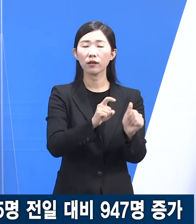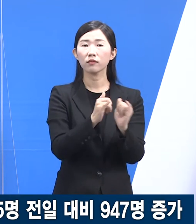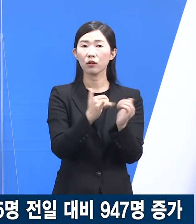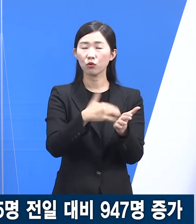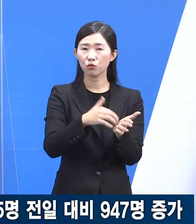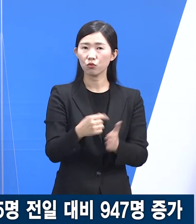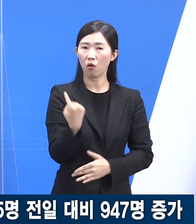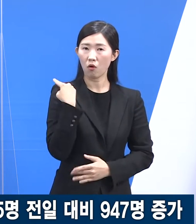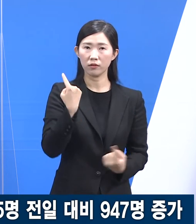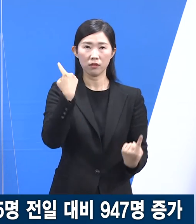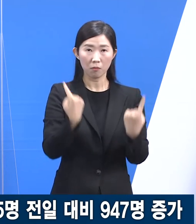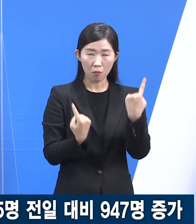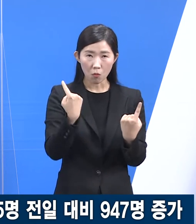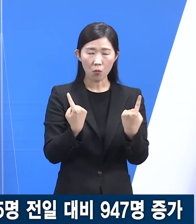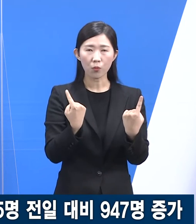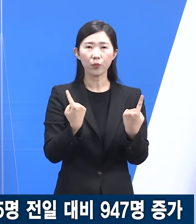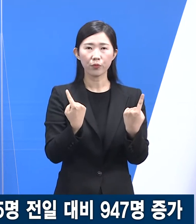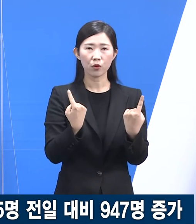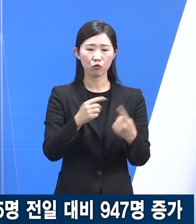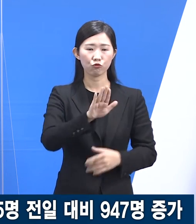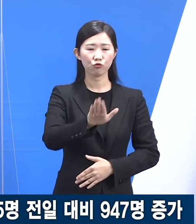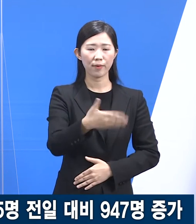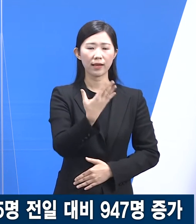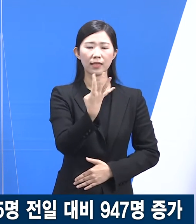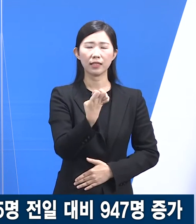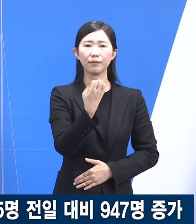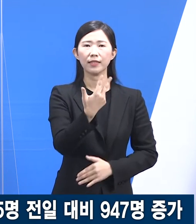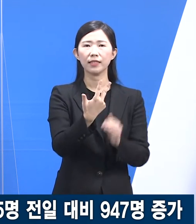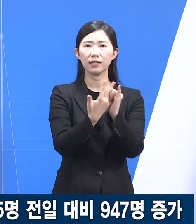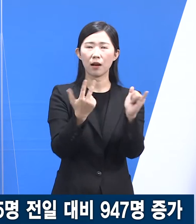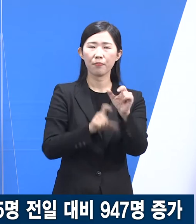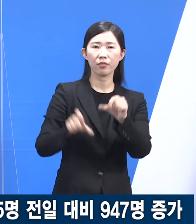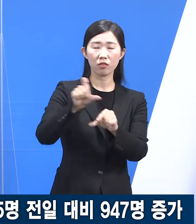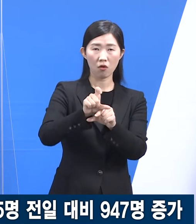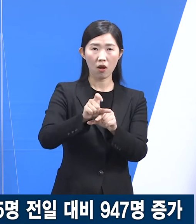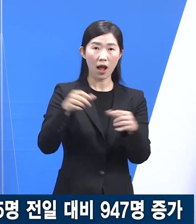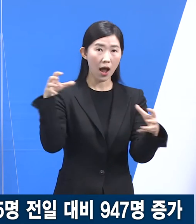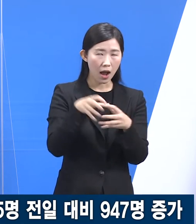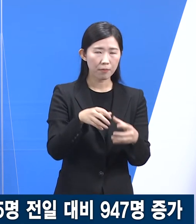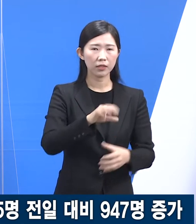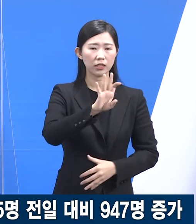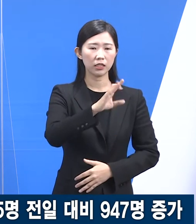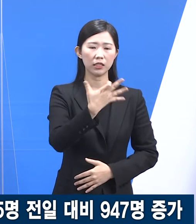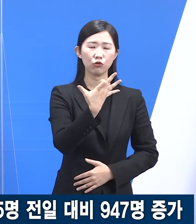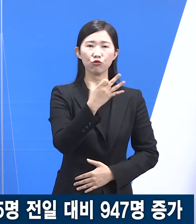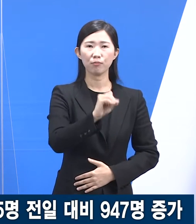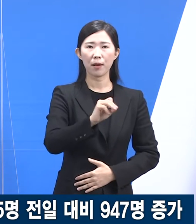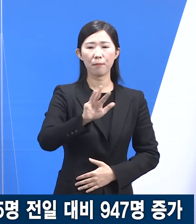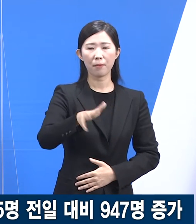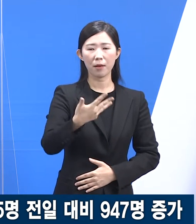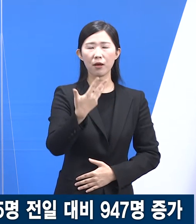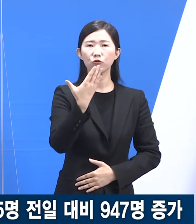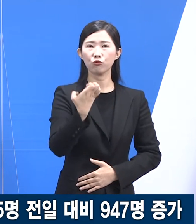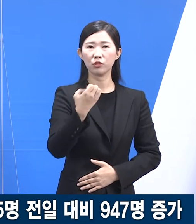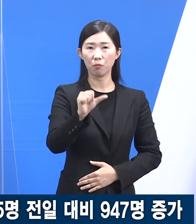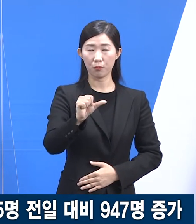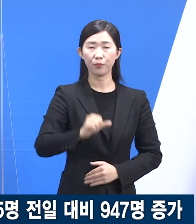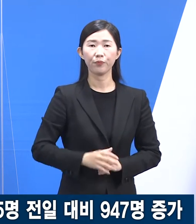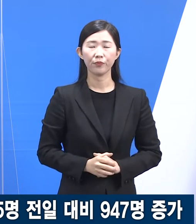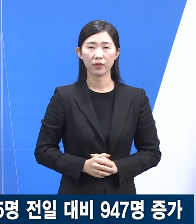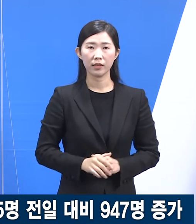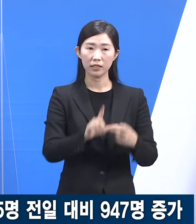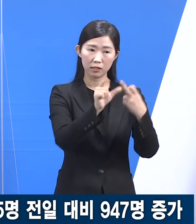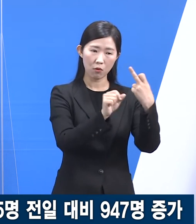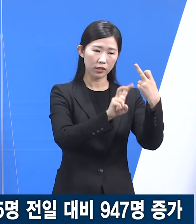수는 전일 오전 0시 대비 947명 증가한 19만 895명입니다. 12월